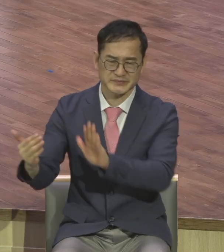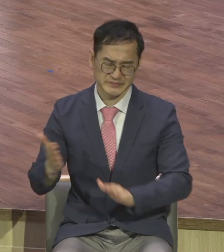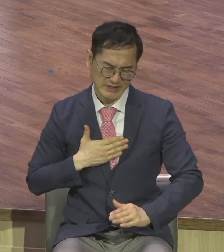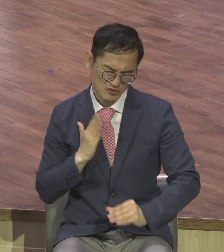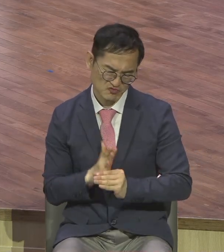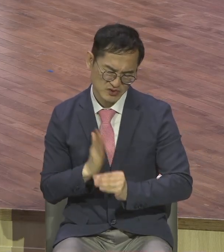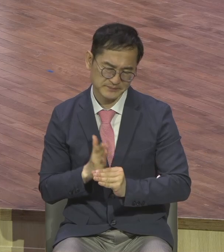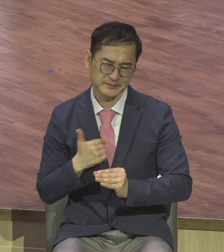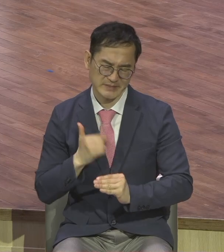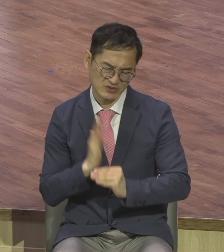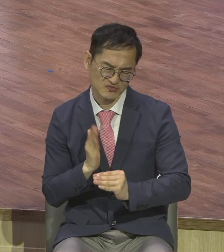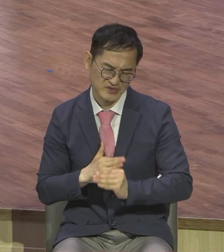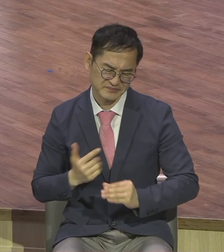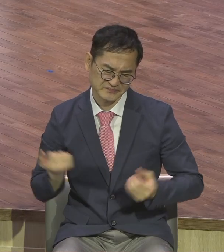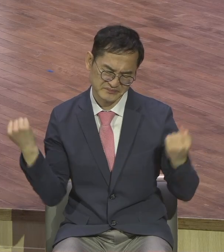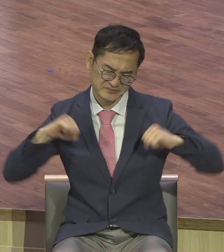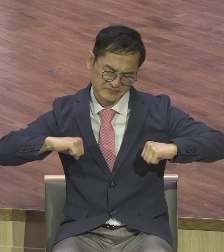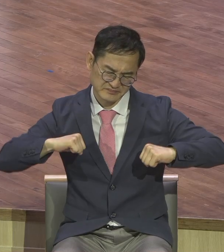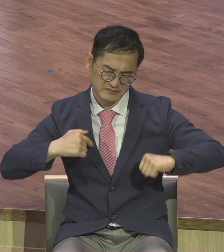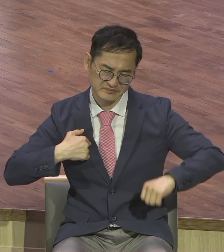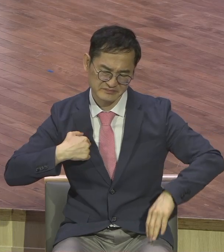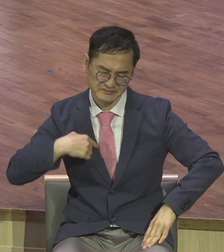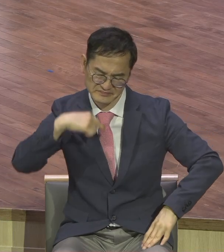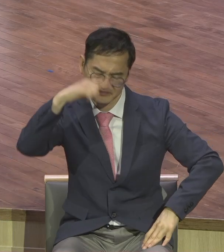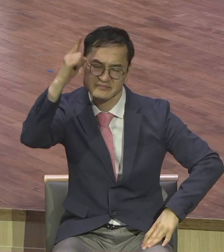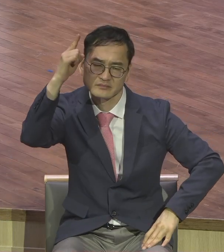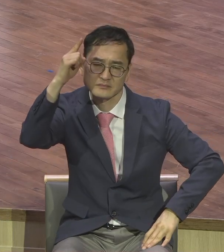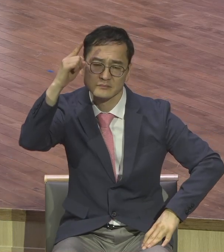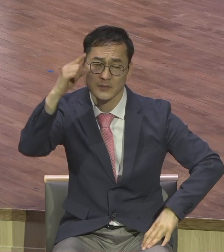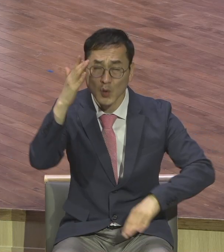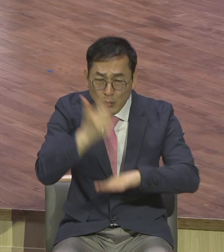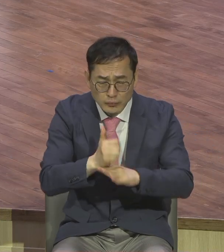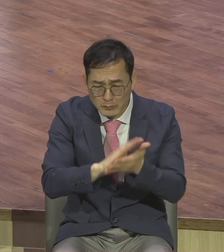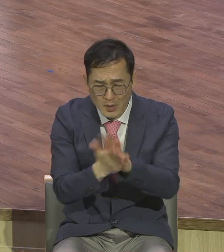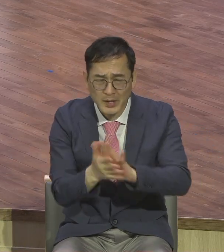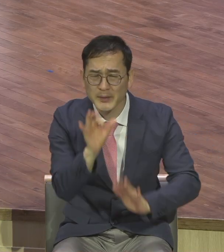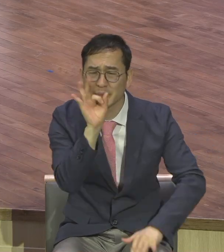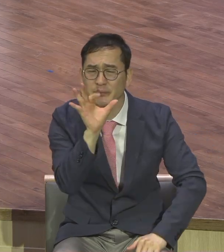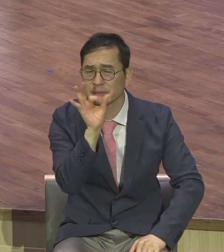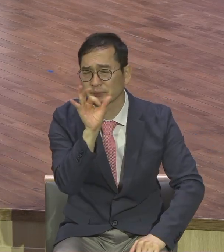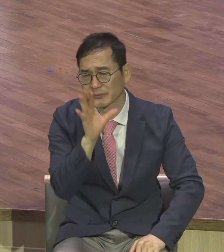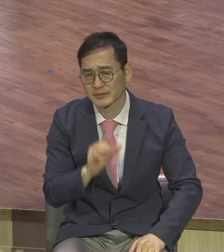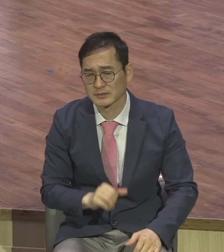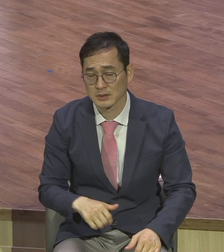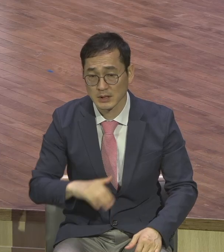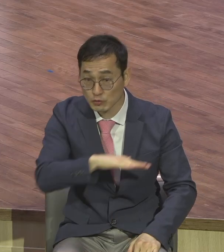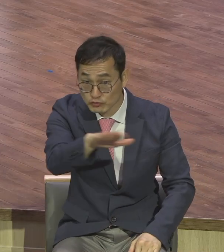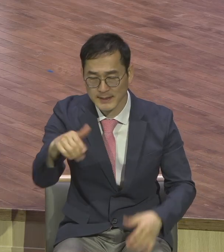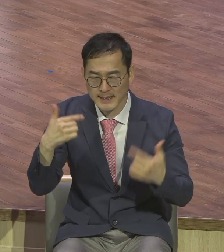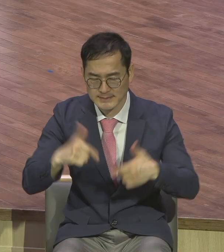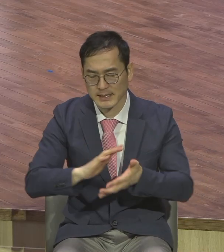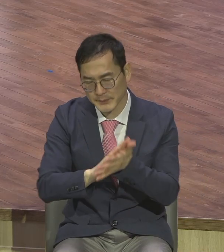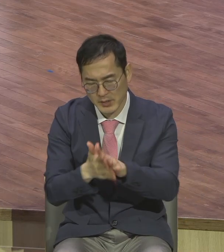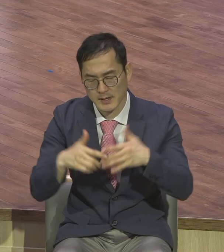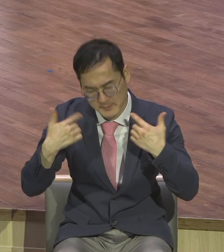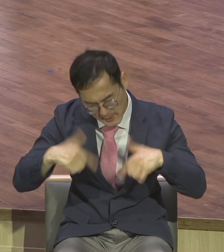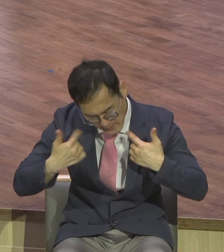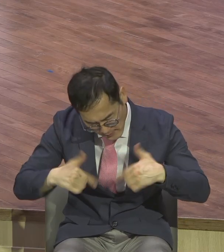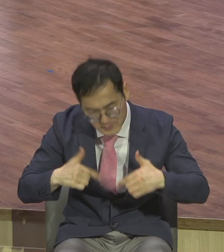변화 변화 우리는요. 매일 변화되어야 됩니다. 예배를 들을 때마다 변화되어야 돼요.